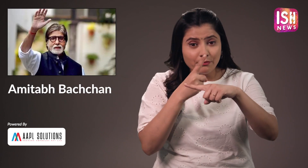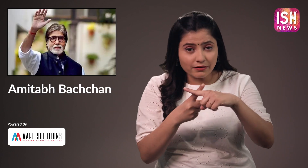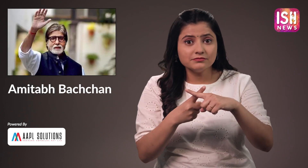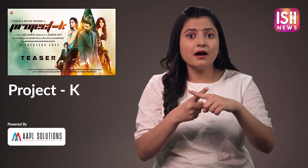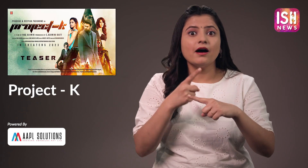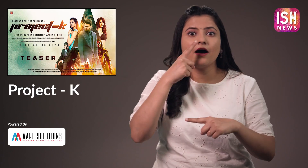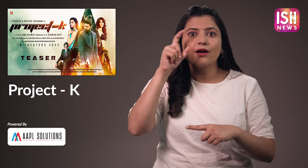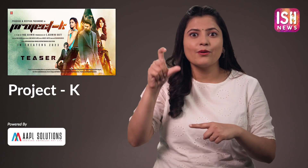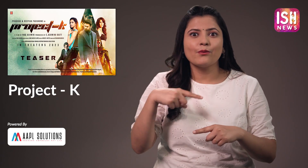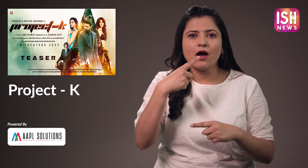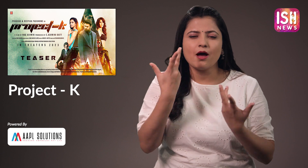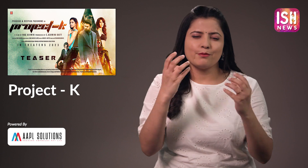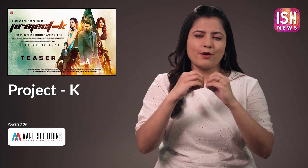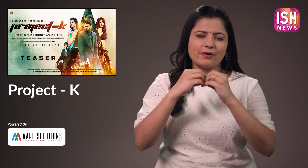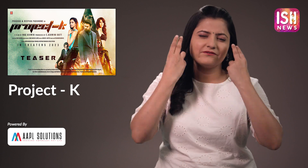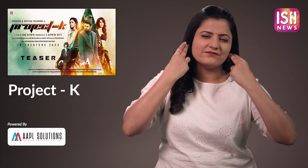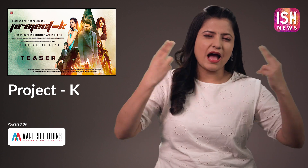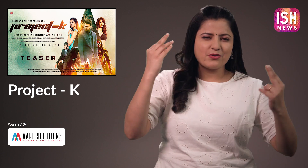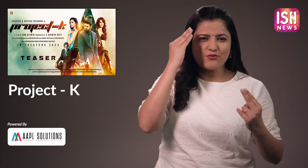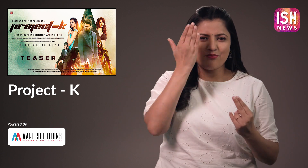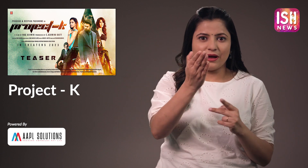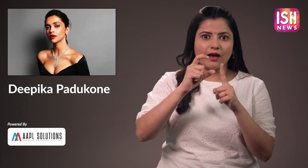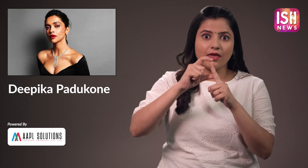पादुकॉन और बाहुबली स्टार प्रभास भी है